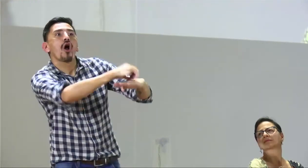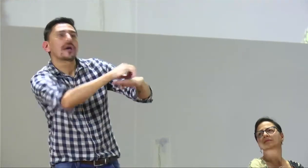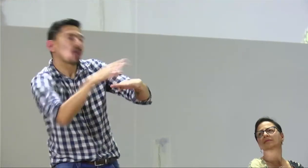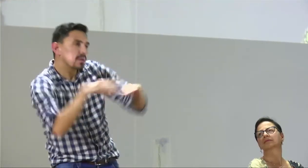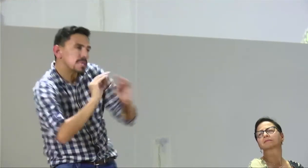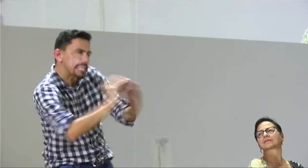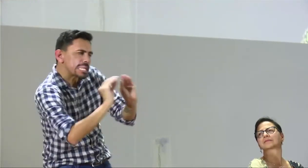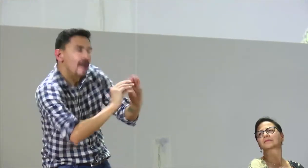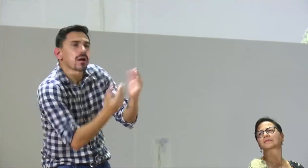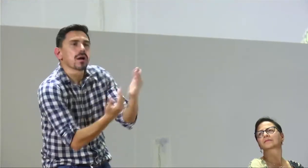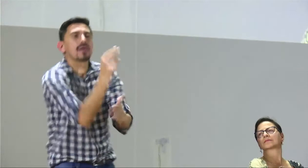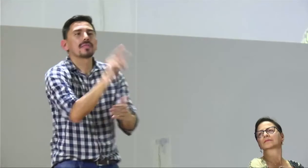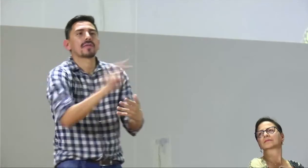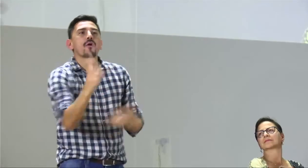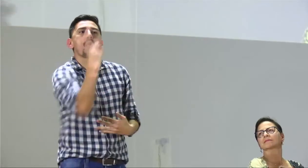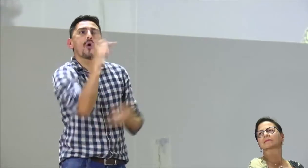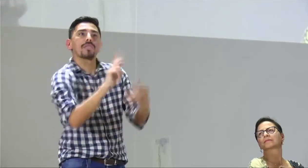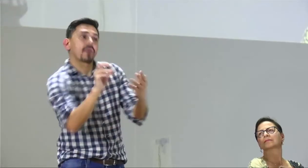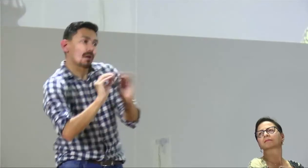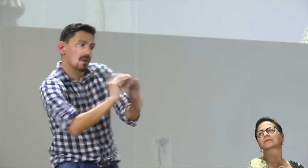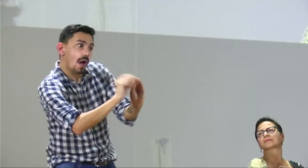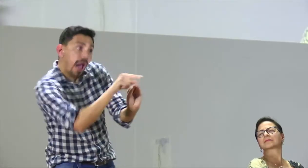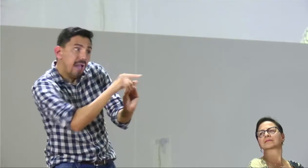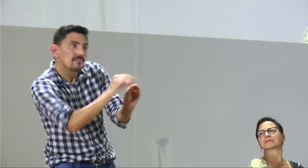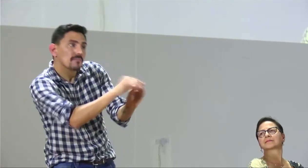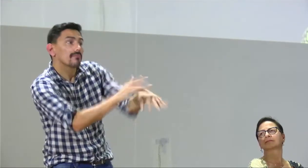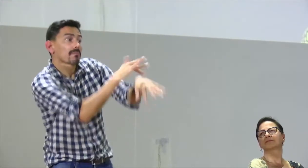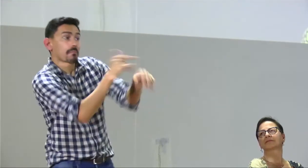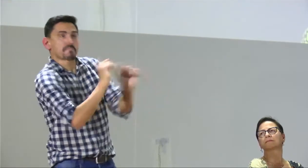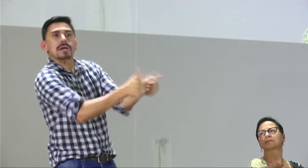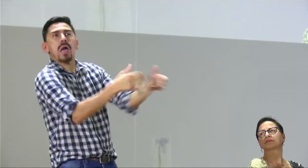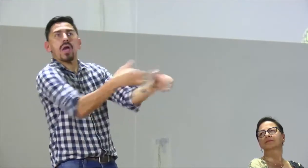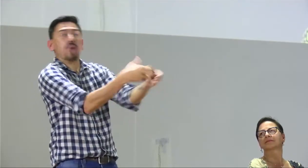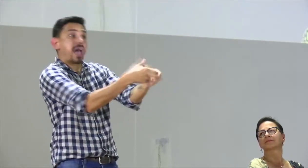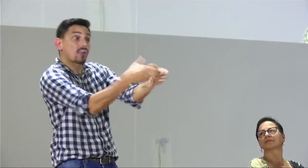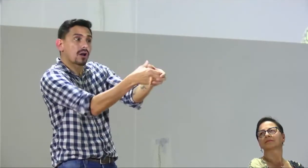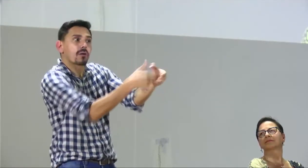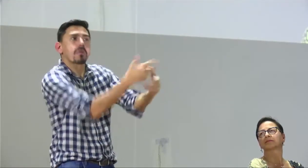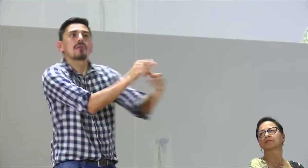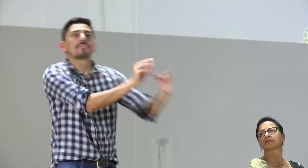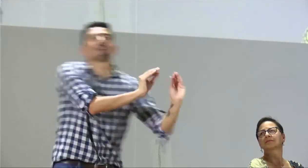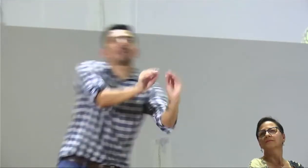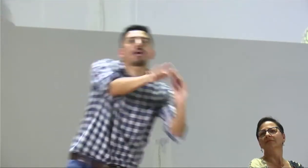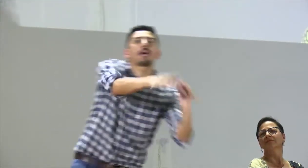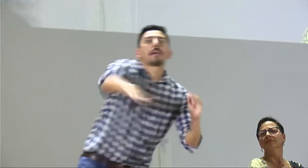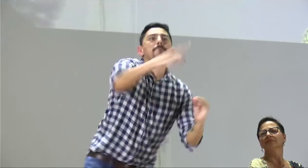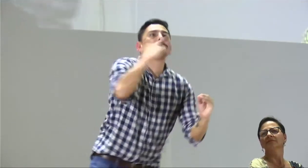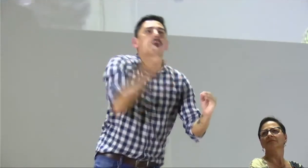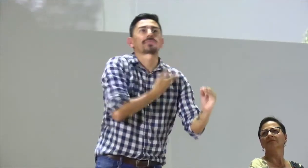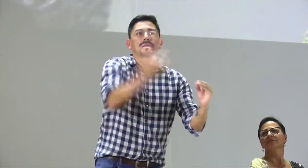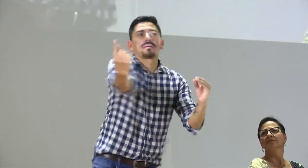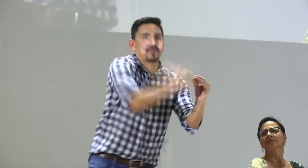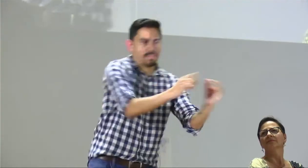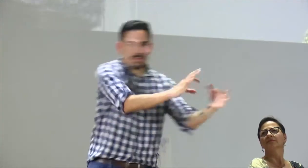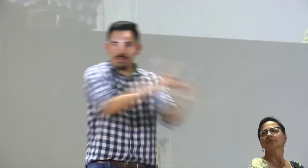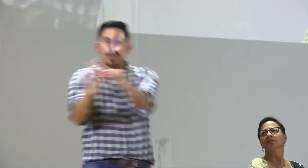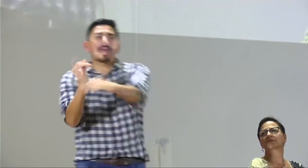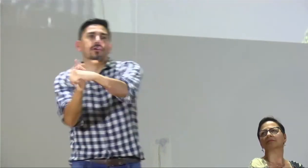se contrataron algunas organizaciones para que dieran estos cursos de primero y segundo nivel para los padres en alianza